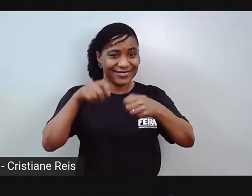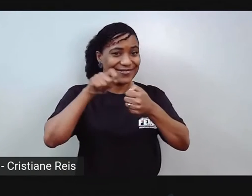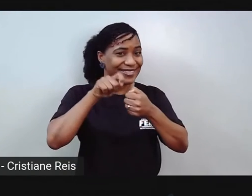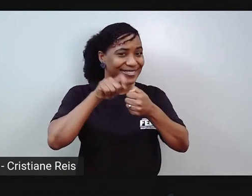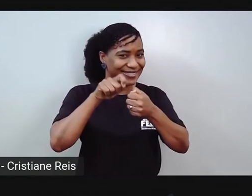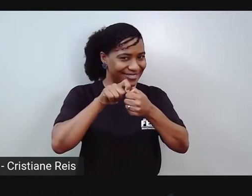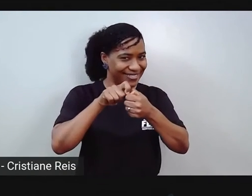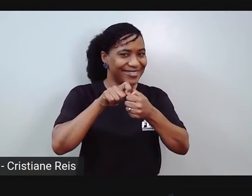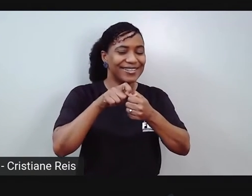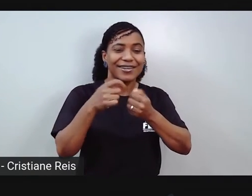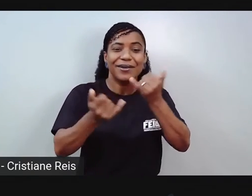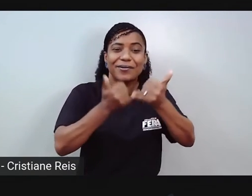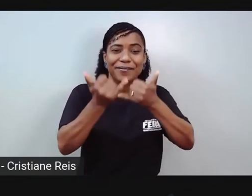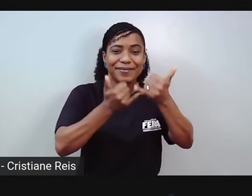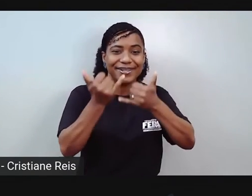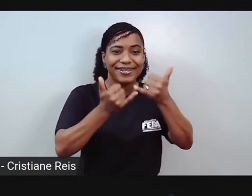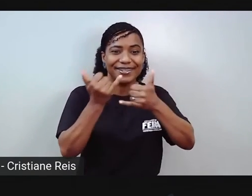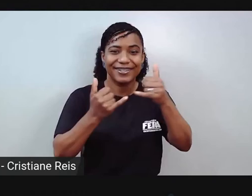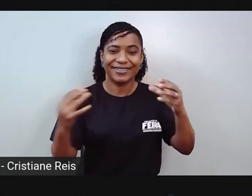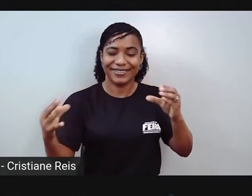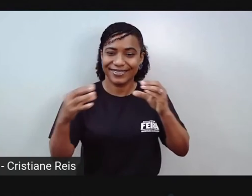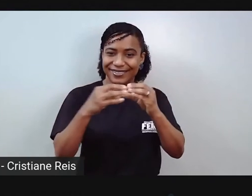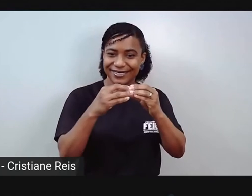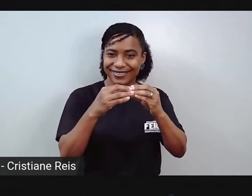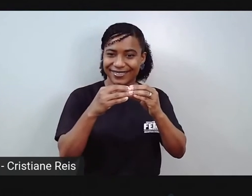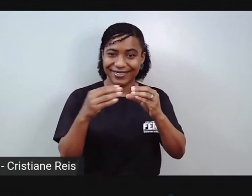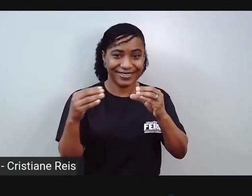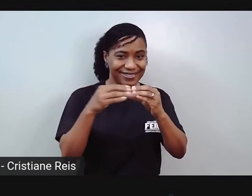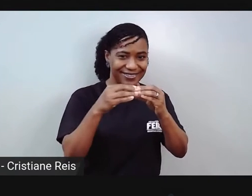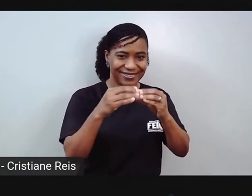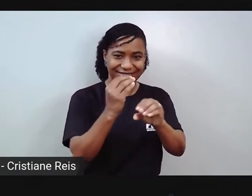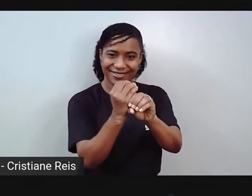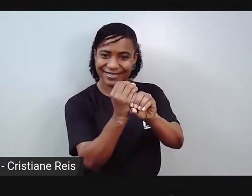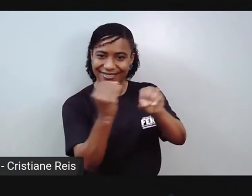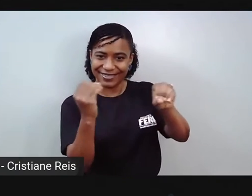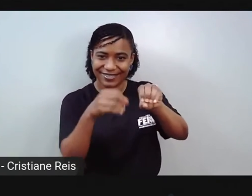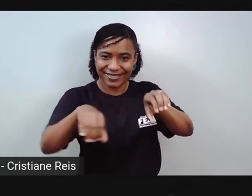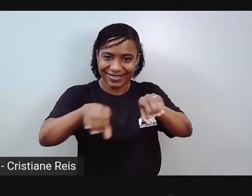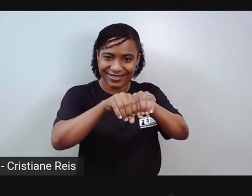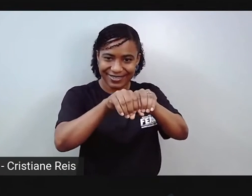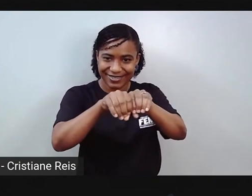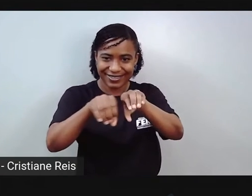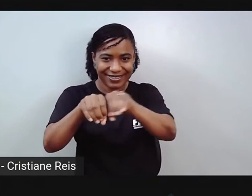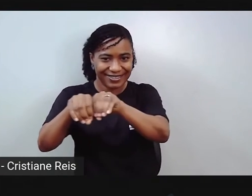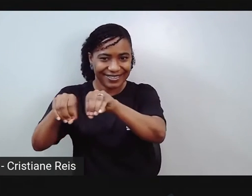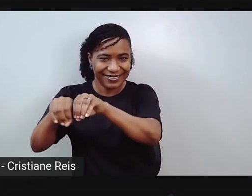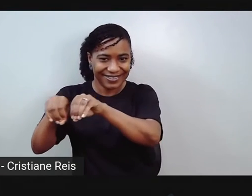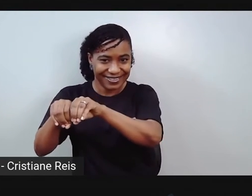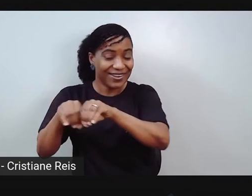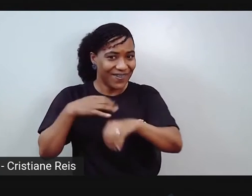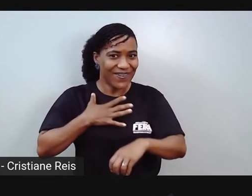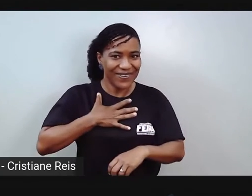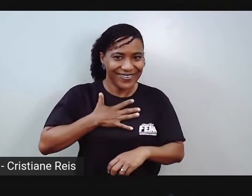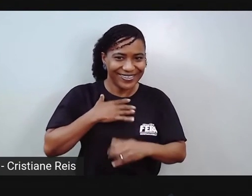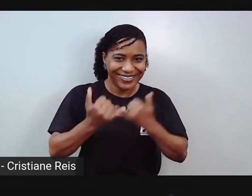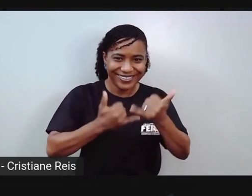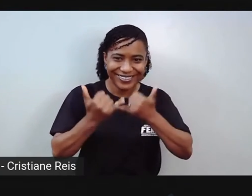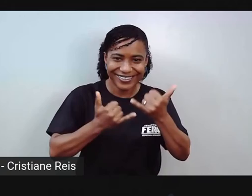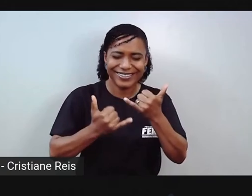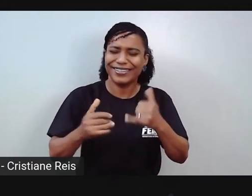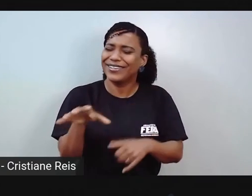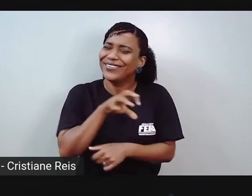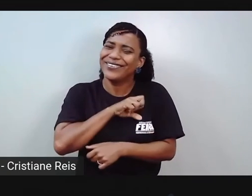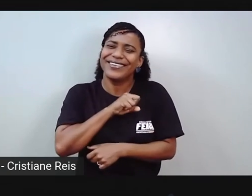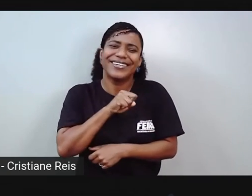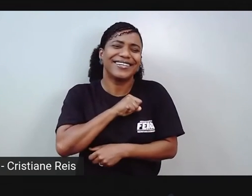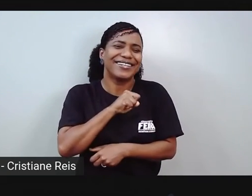encaixe. Um brinquedo de montar. Isso mesmo. Vocês gostam de brincar de brinquedo assim? Eu adoro. Porque